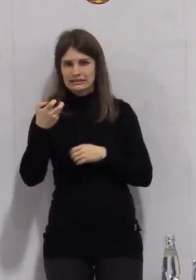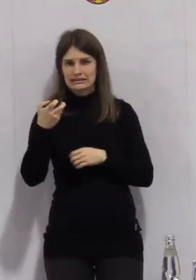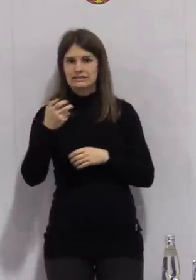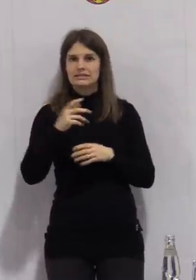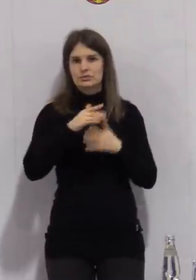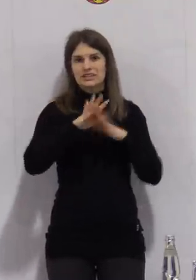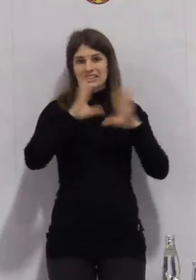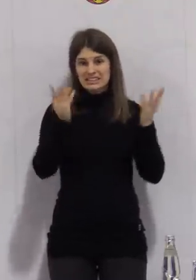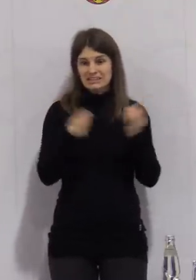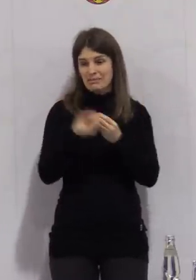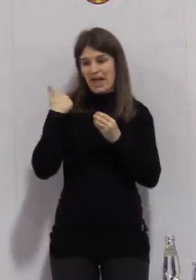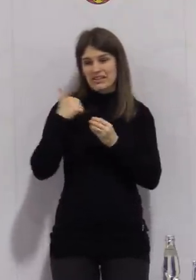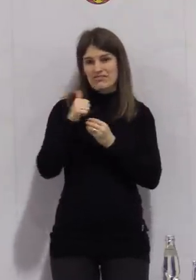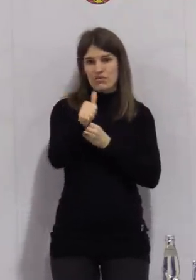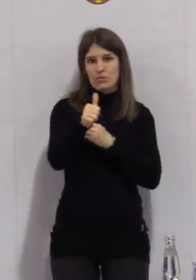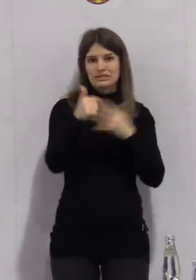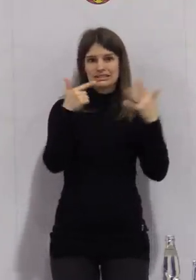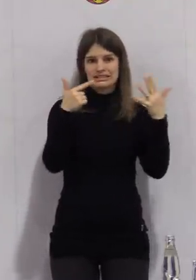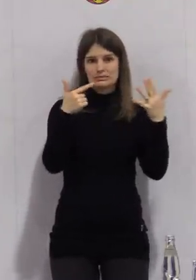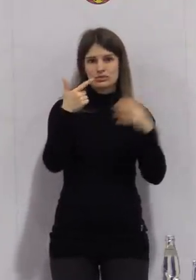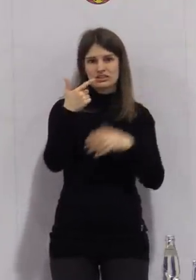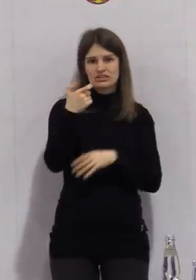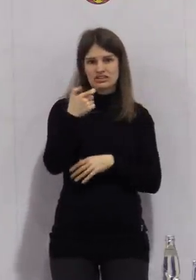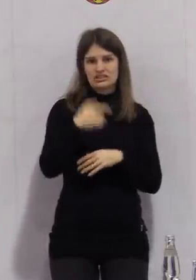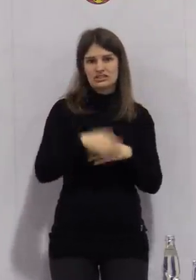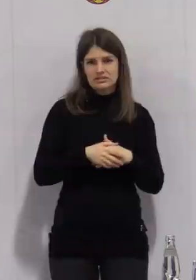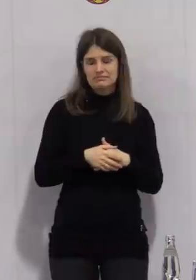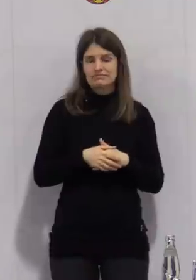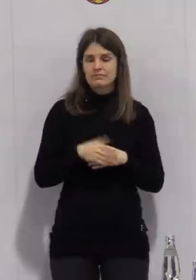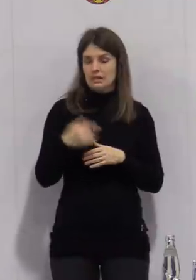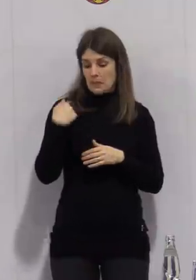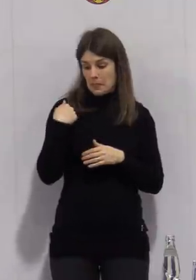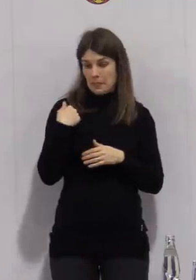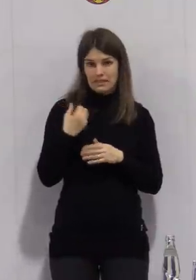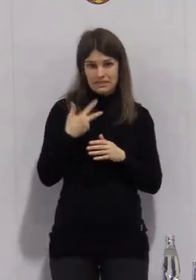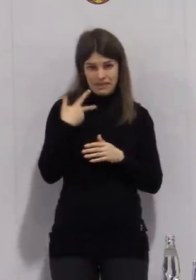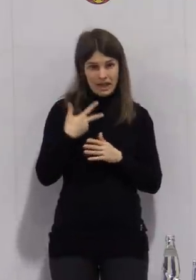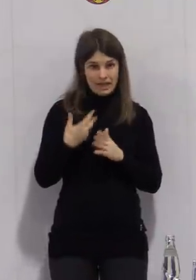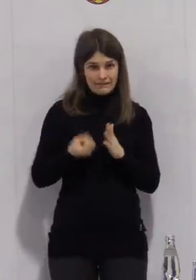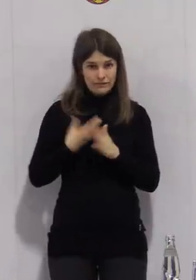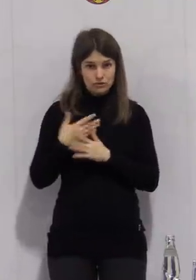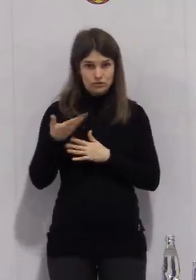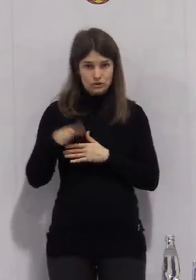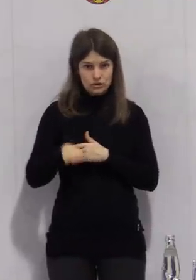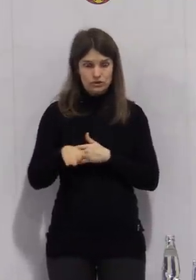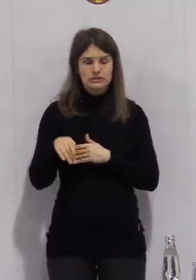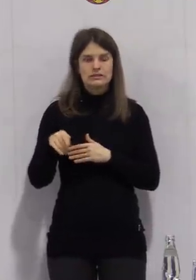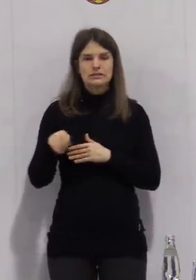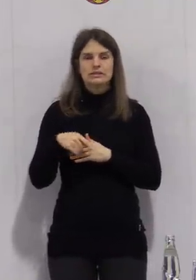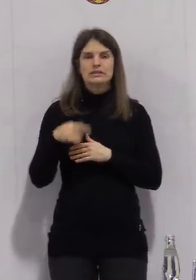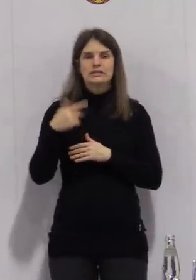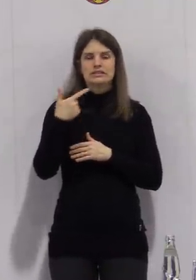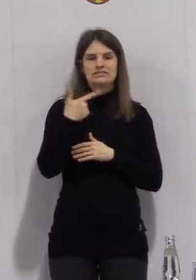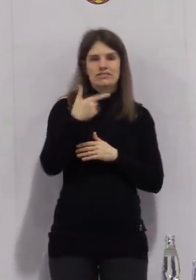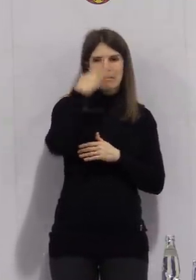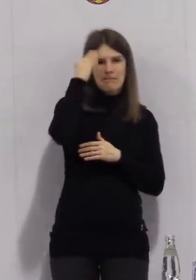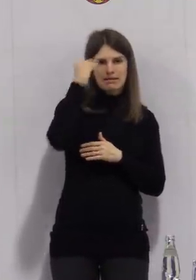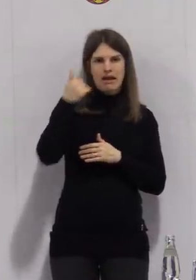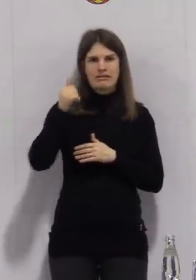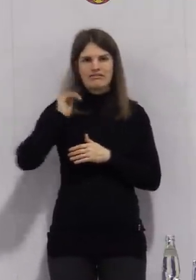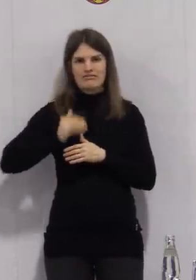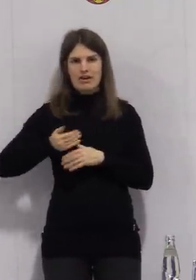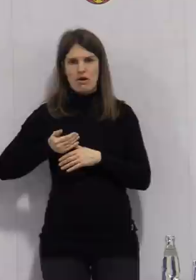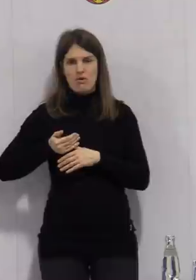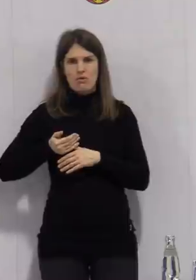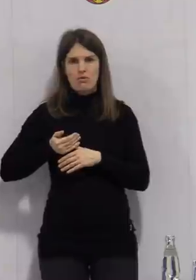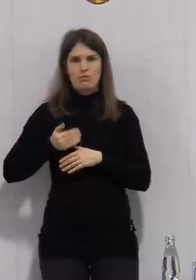dazugekommen. Die aktuell drei verstorbenen Personen sind zwei Männer und eine Frau im Alter